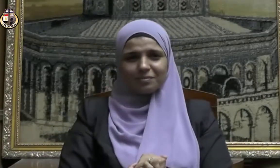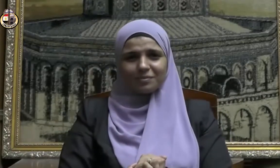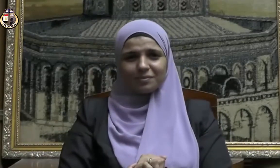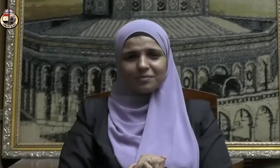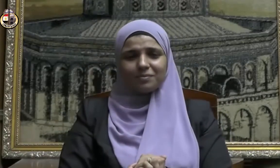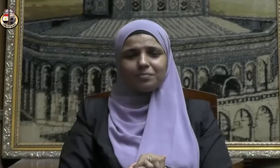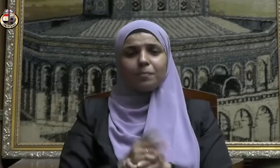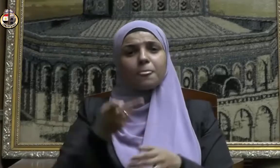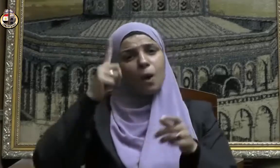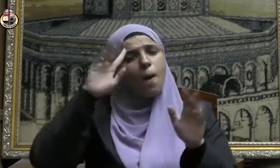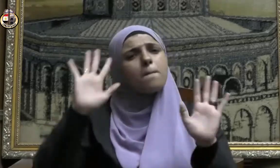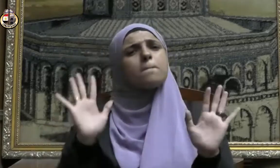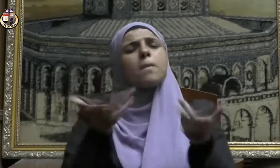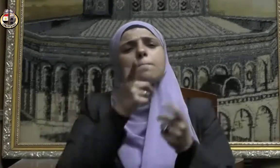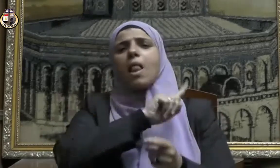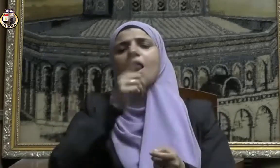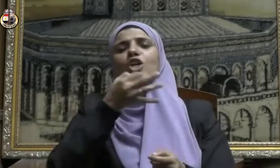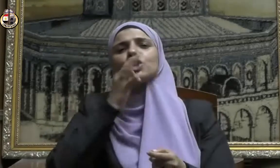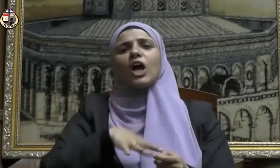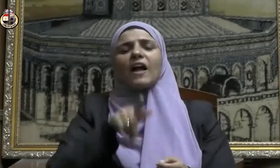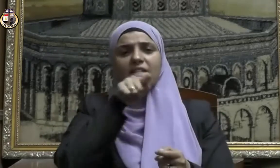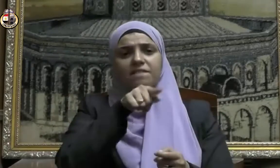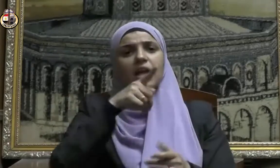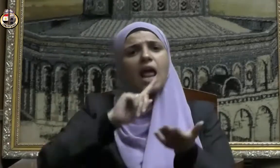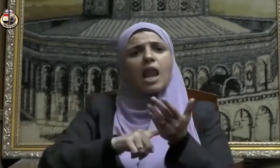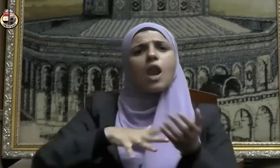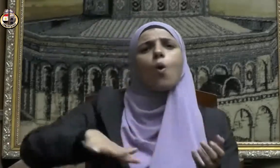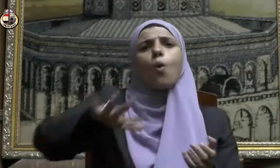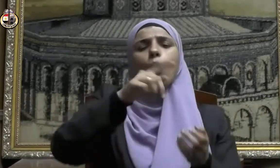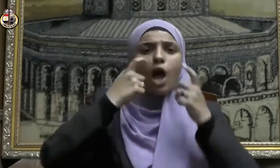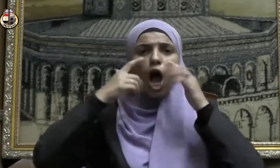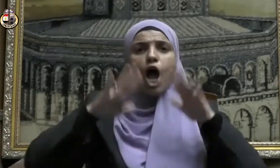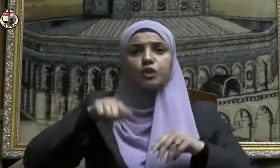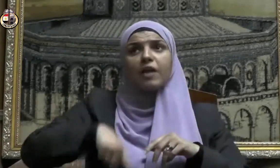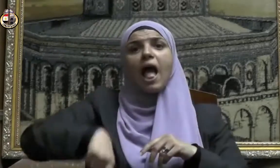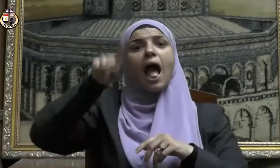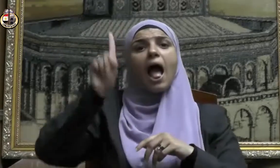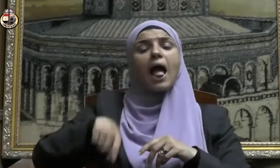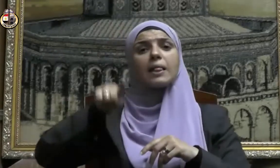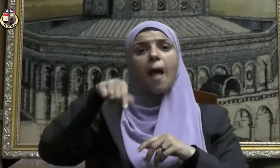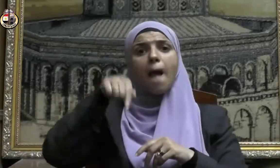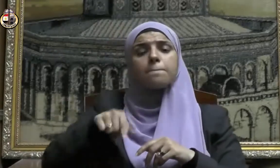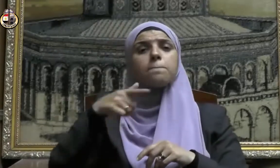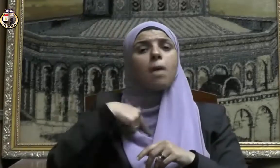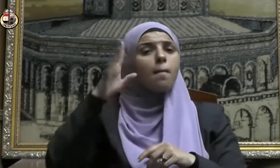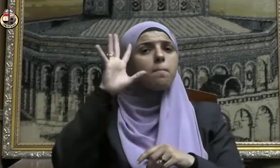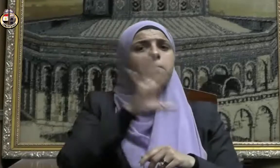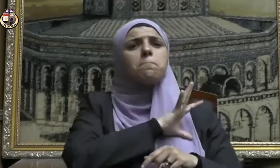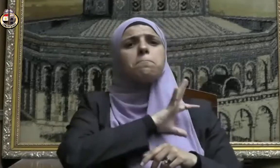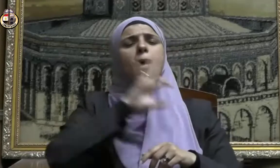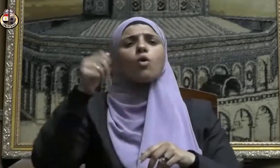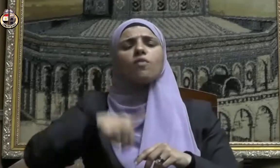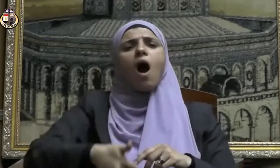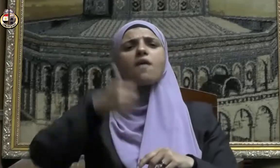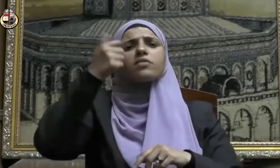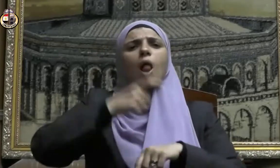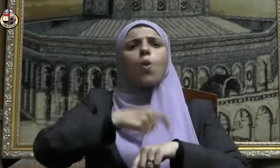ومما لا شك فيه أننا نعيش هذه الأيام موسما من أعظم المواسم